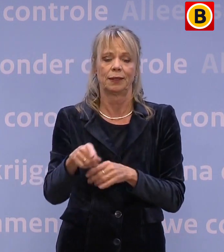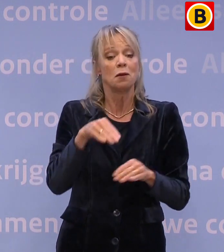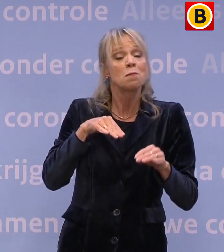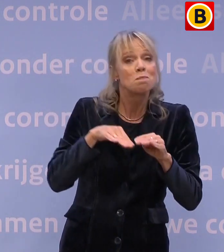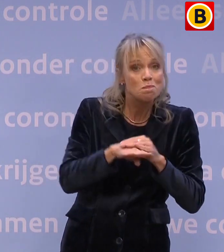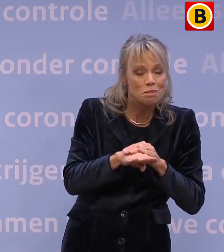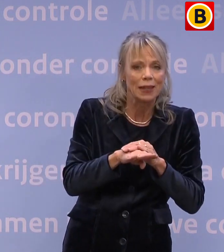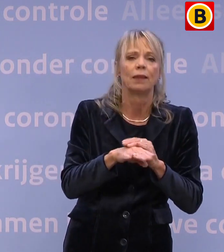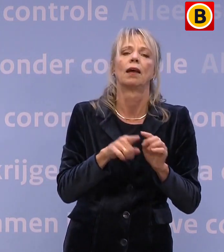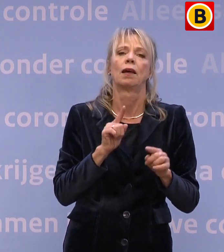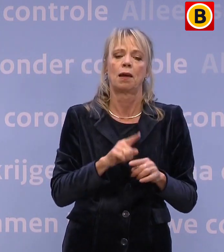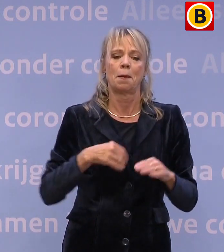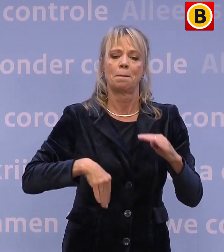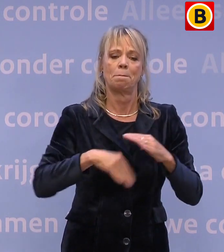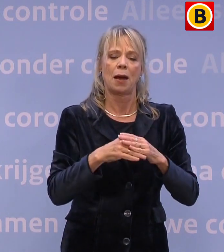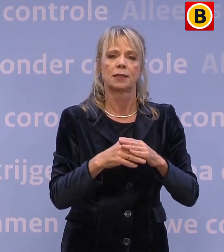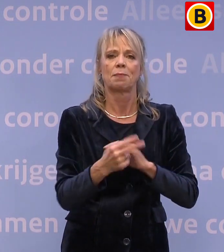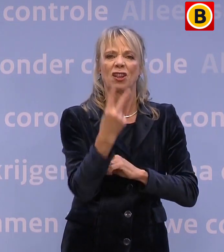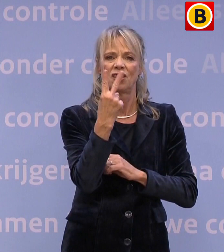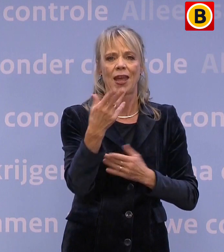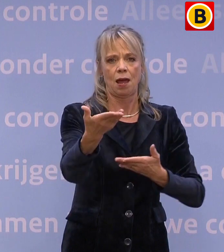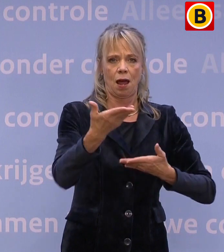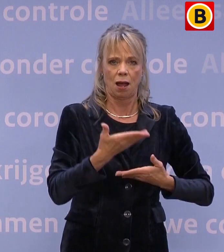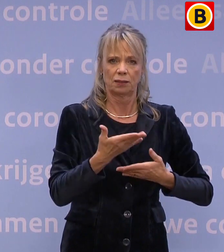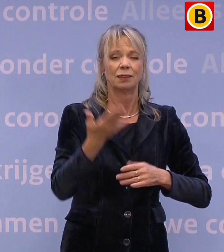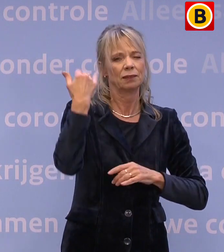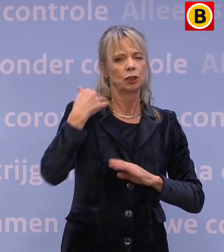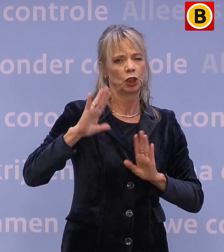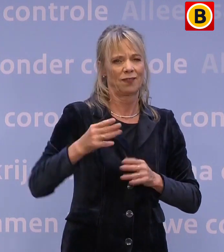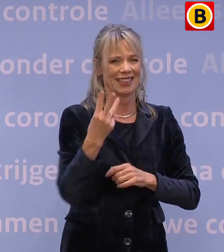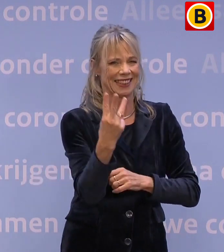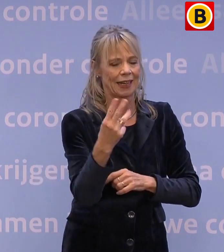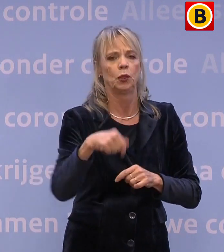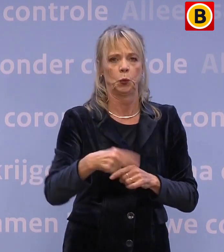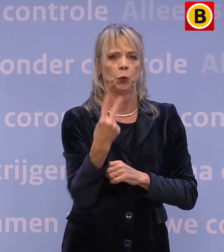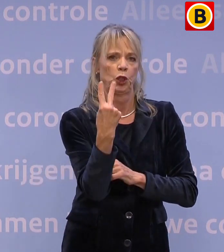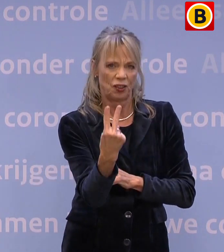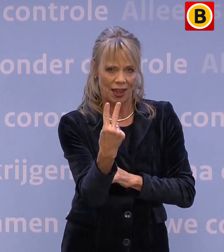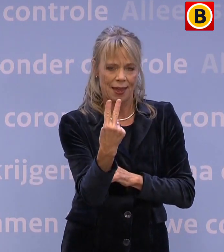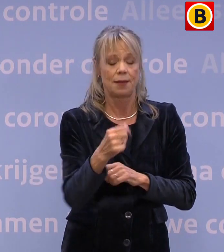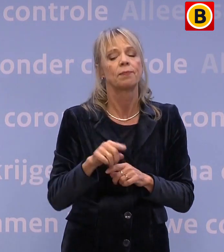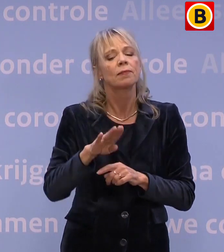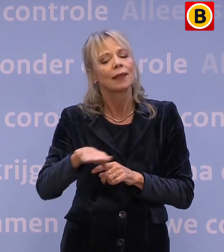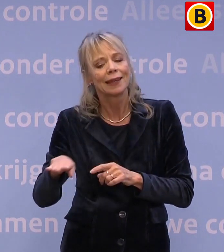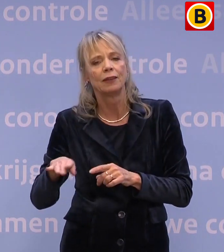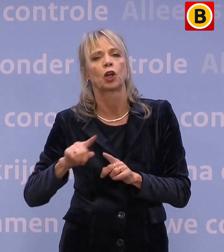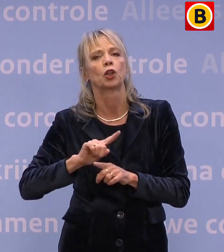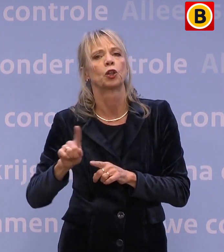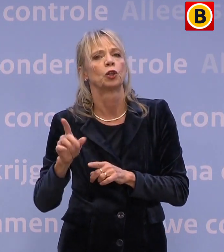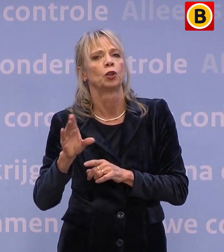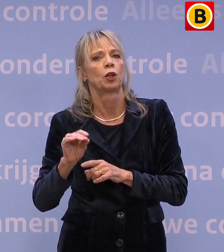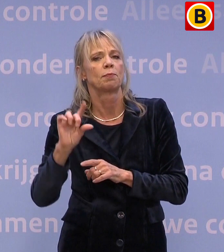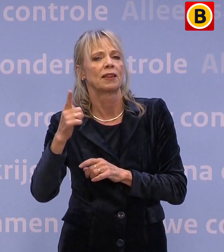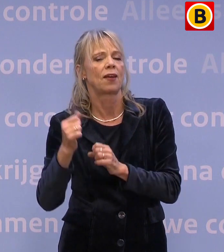dat was drie, dus maximaal twee gasten te ontvangen. En ook hier geldt kinderen tot en met 12 jaar uitgezonderd.